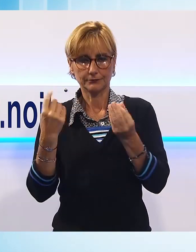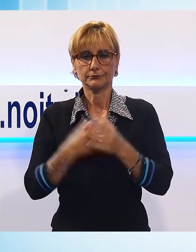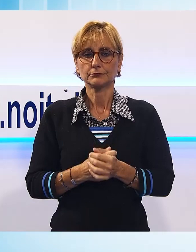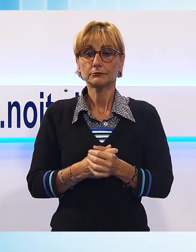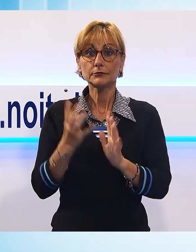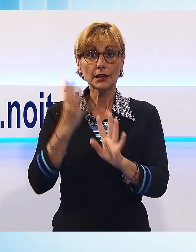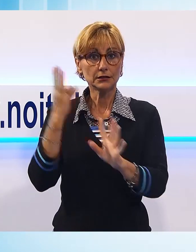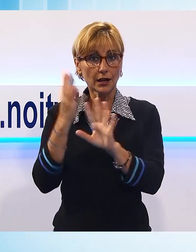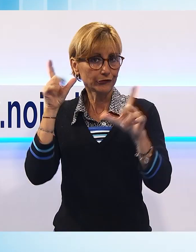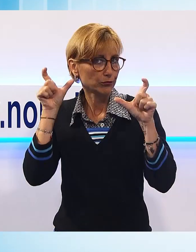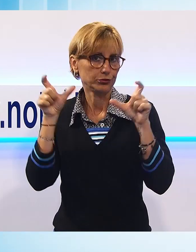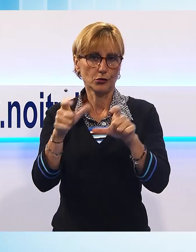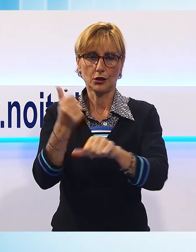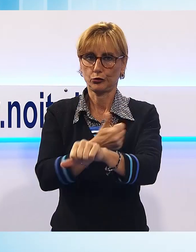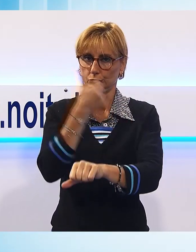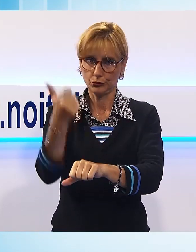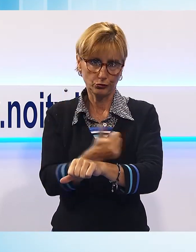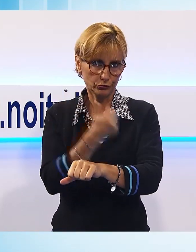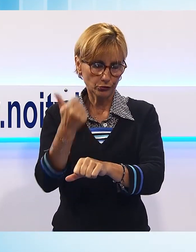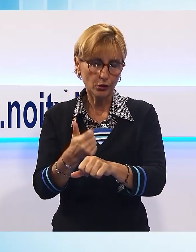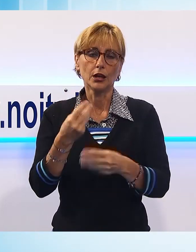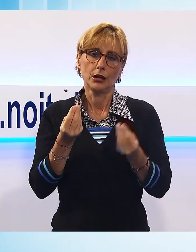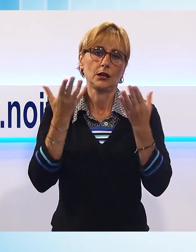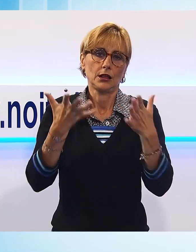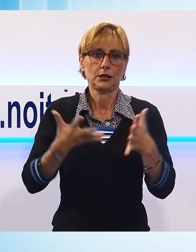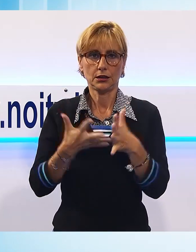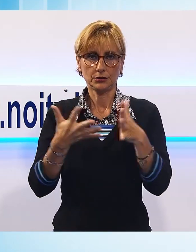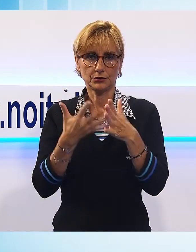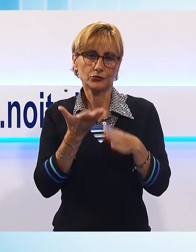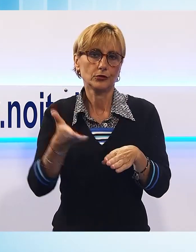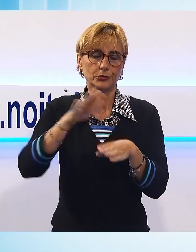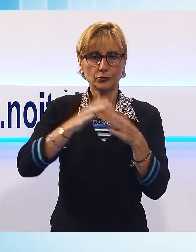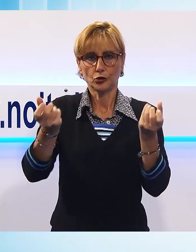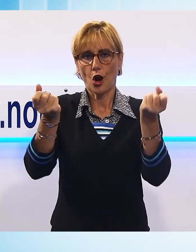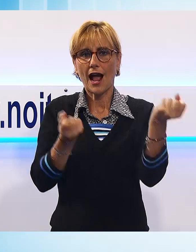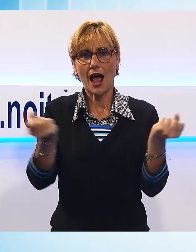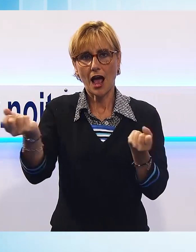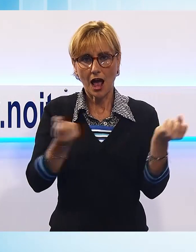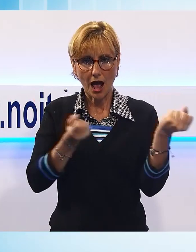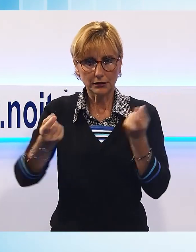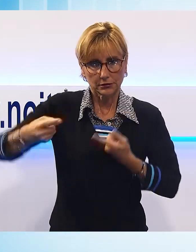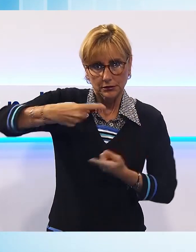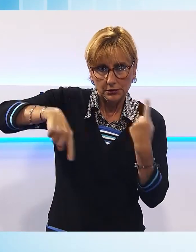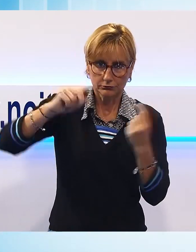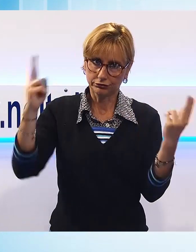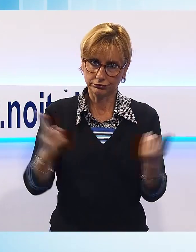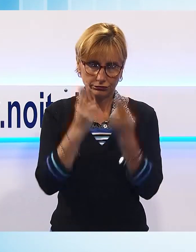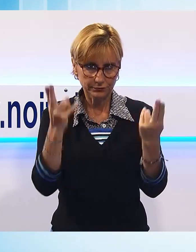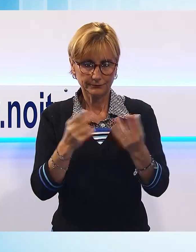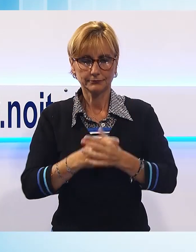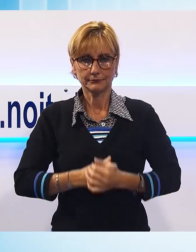è rimasto bloccato per circa un'ora, causando qualche disagio soprattutto ai mezzi pesanti che non sono riusciti a fare inversione di marcia.